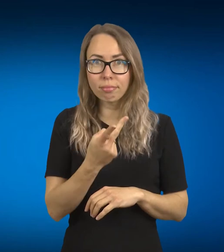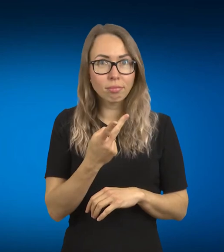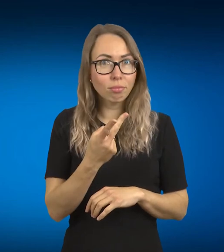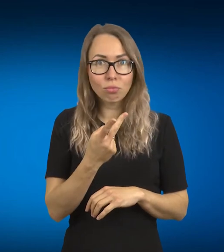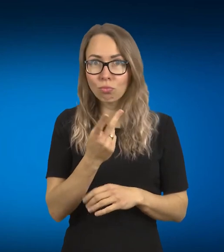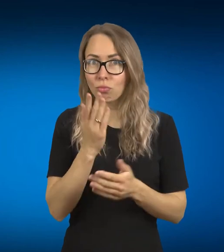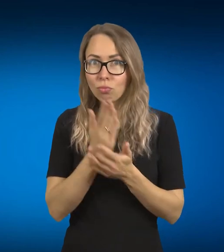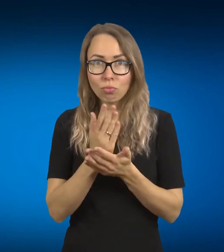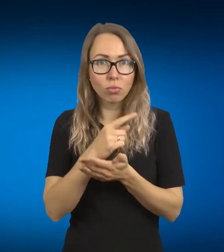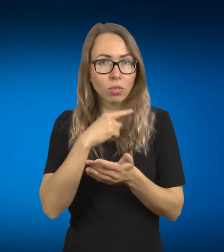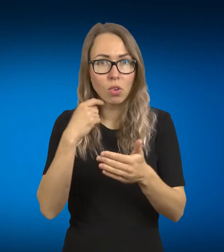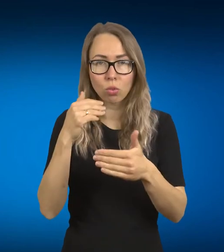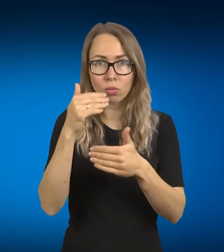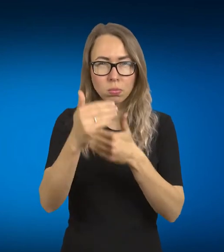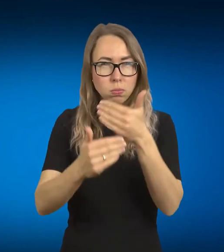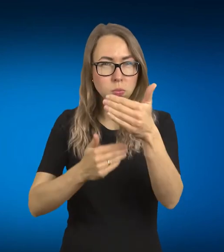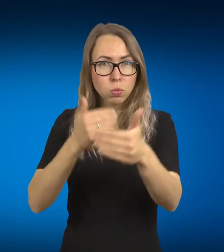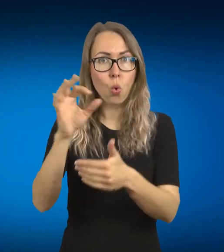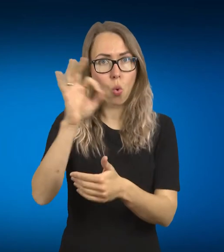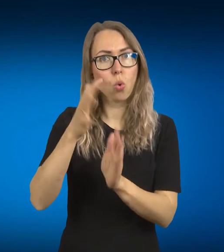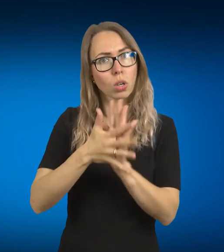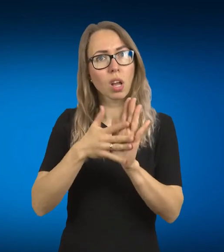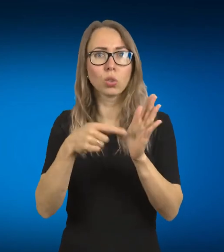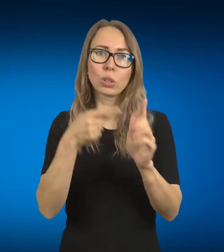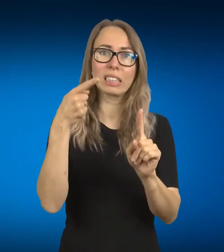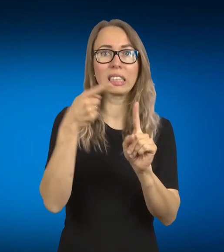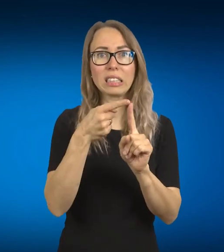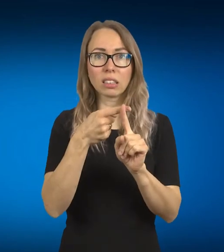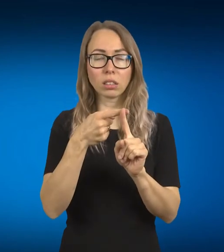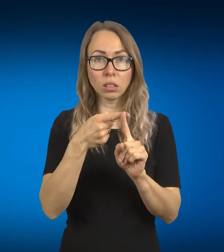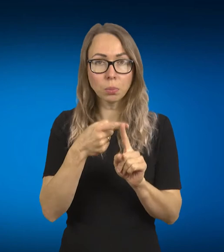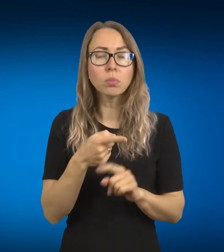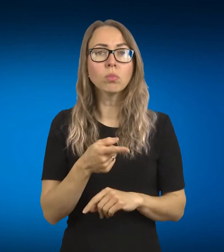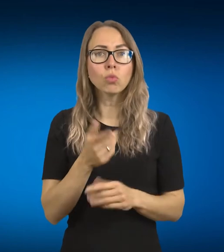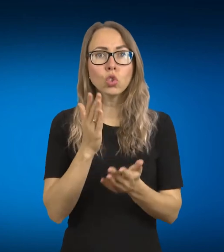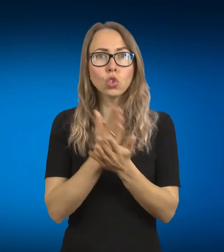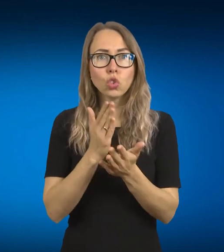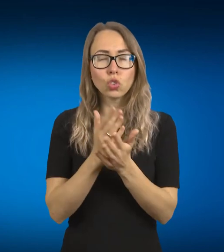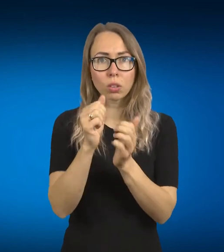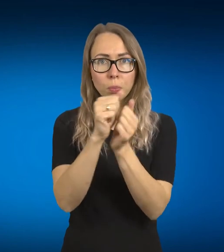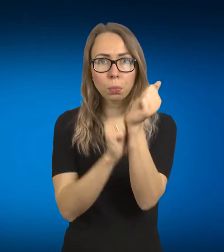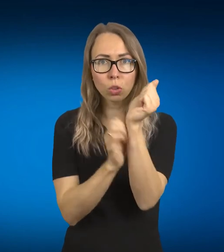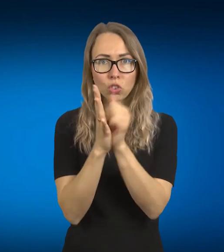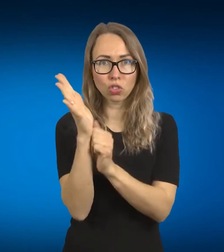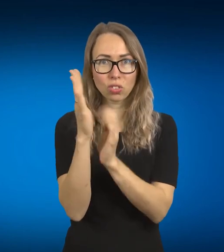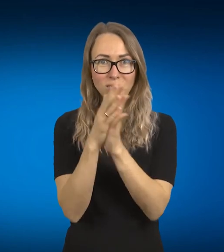padaryti į priekį, nes pradedant išmanęją pirštinę, kur žmogus užsimovęs ant rankų,